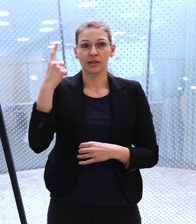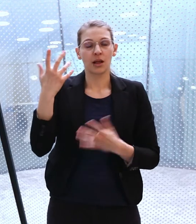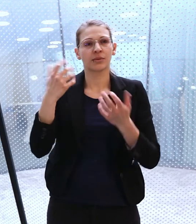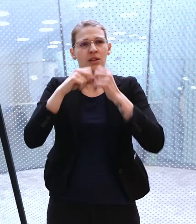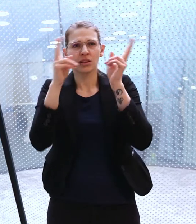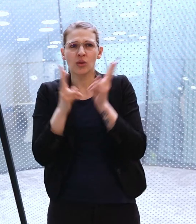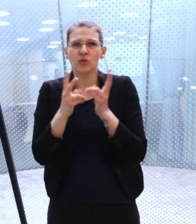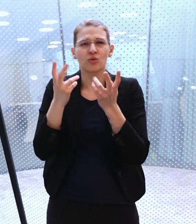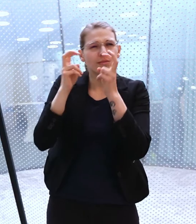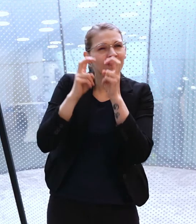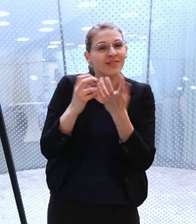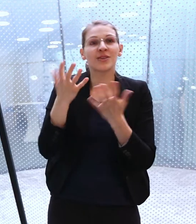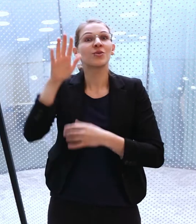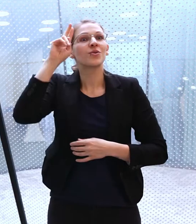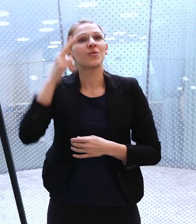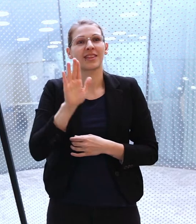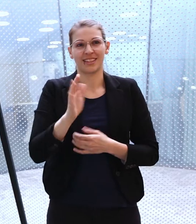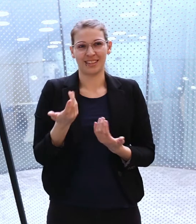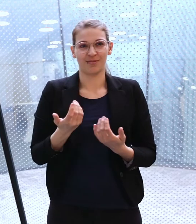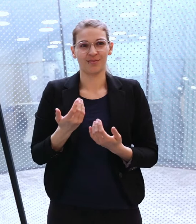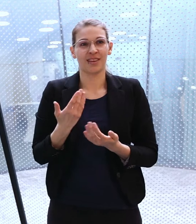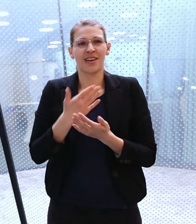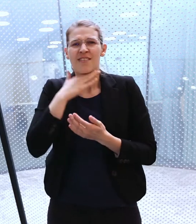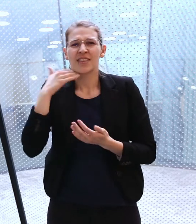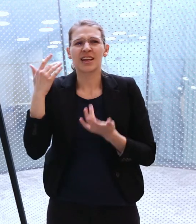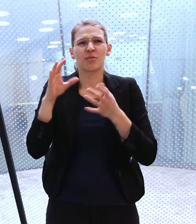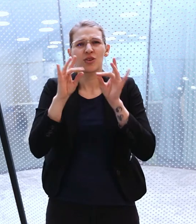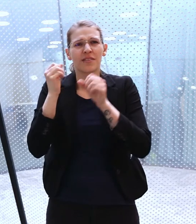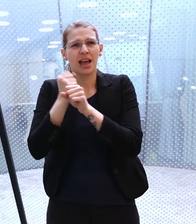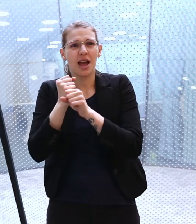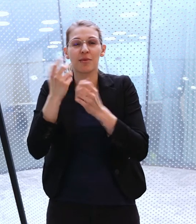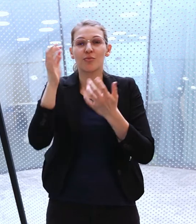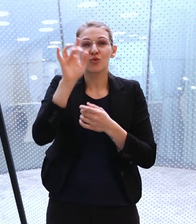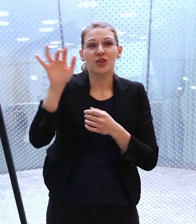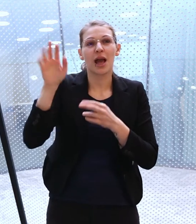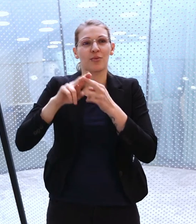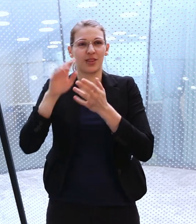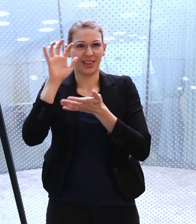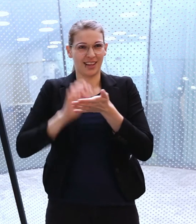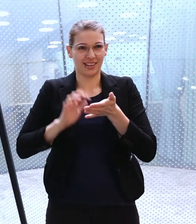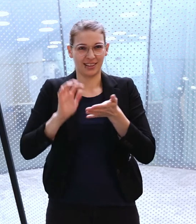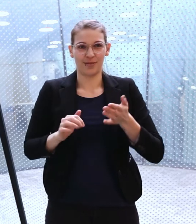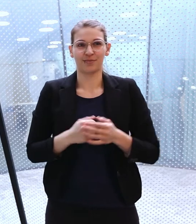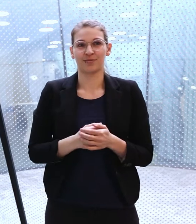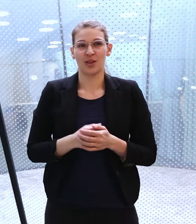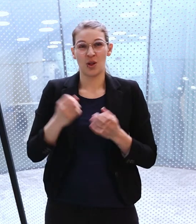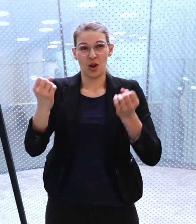Natur von Kunst untersucht. Er arbeitet dafür sehr häufig mit Buchstaben und Texten. Die